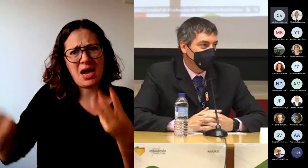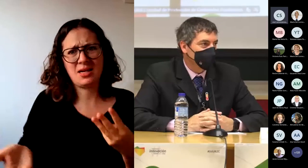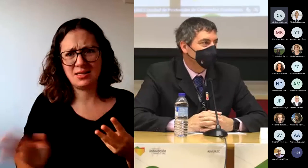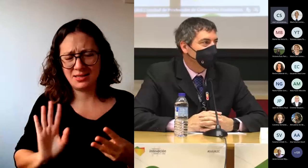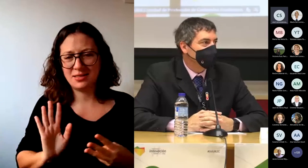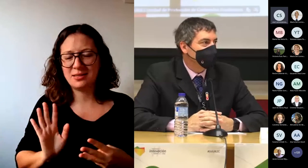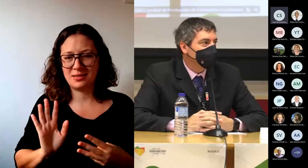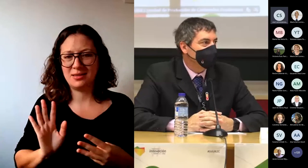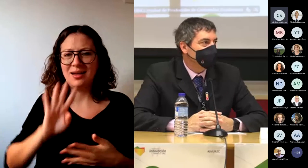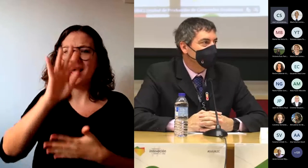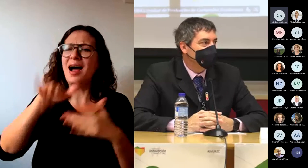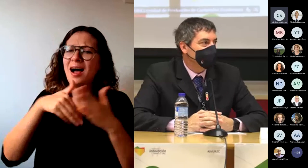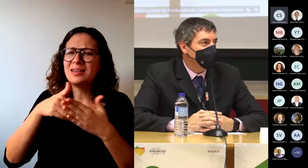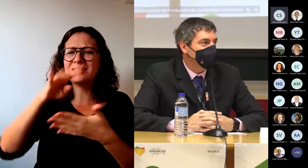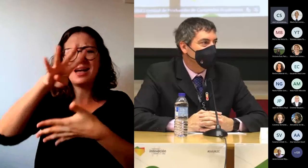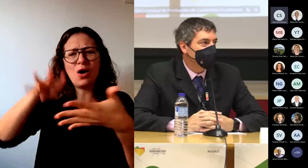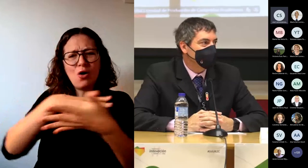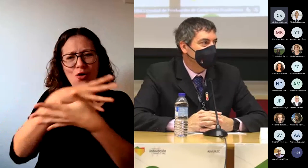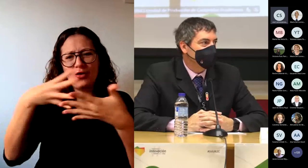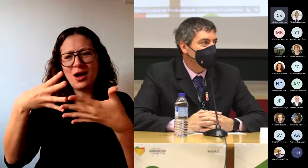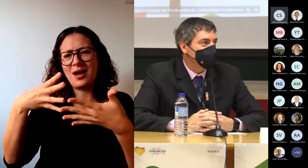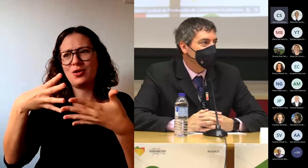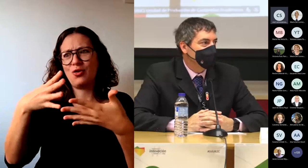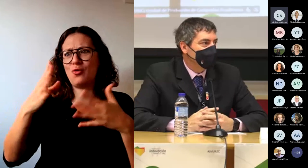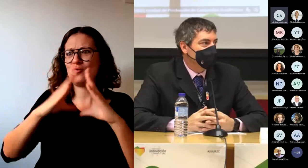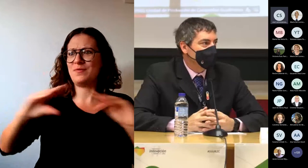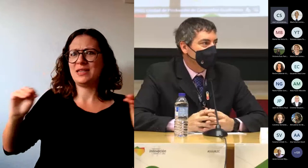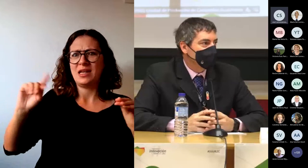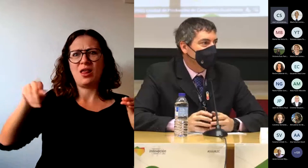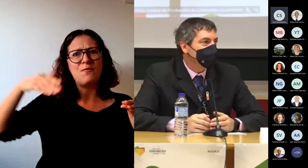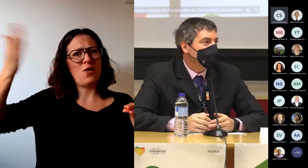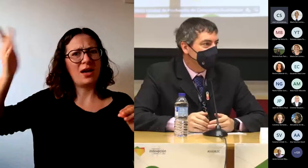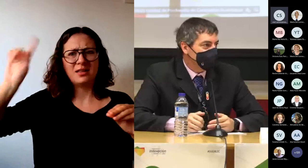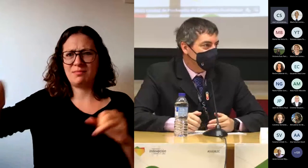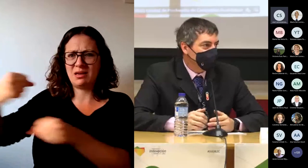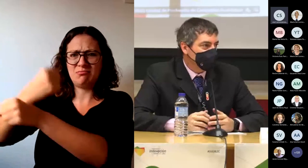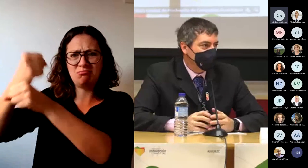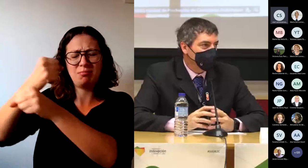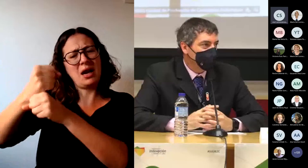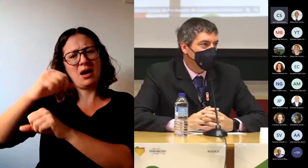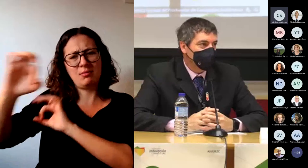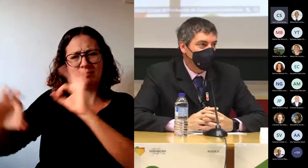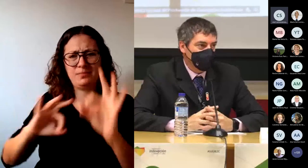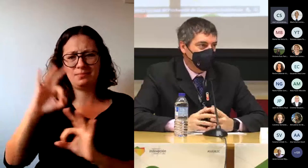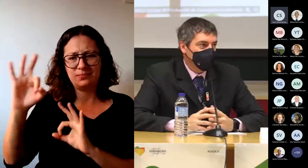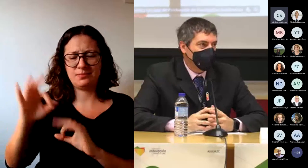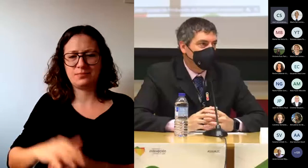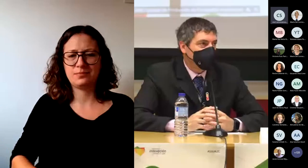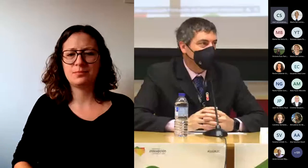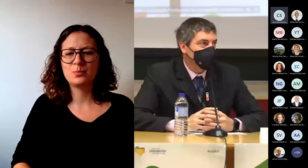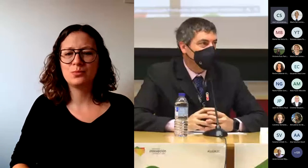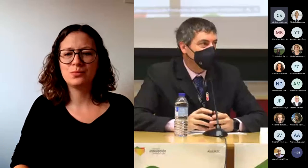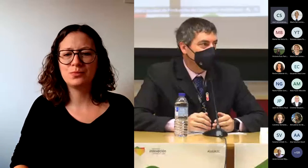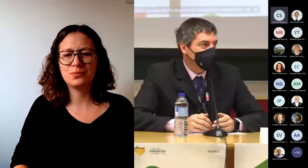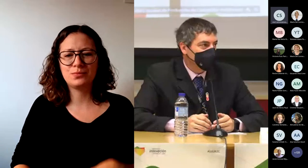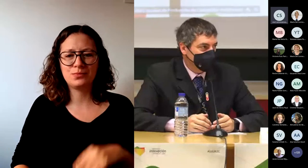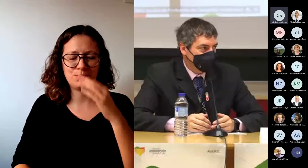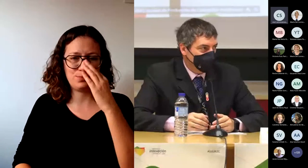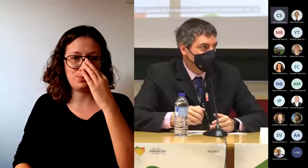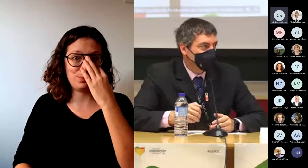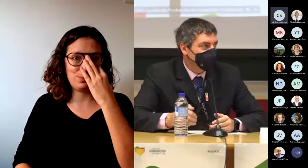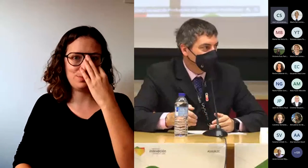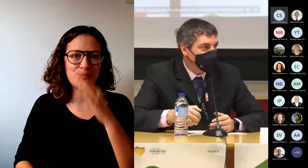becario de la universidad. Esa transformación que ha sufrido el centro y que